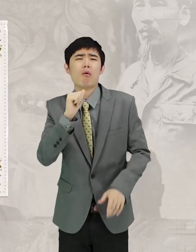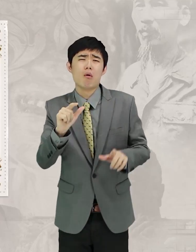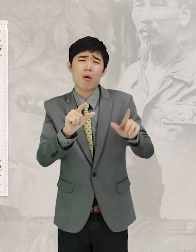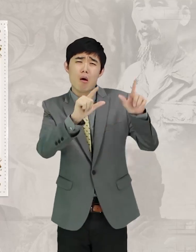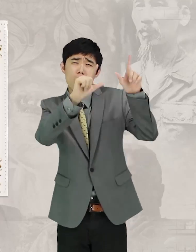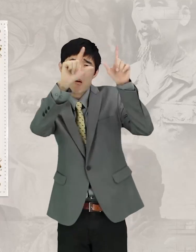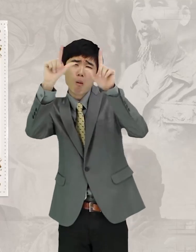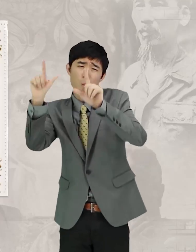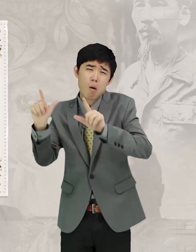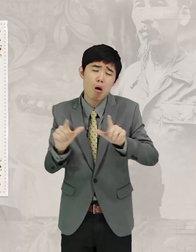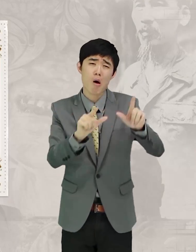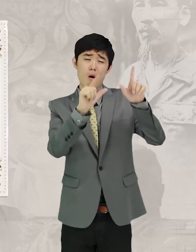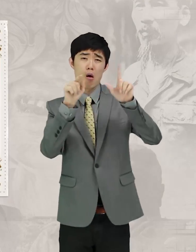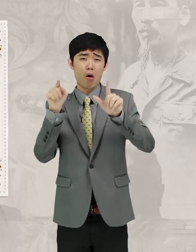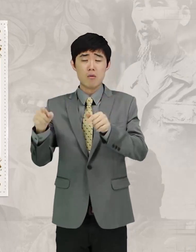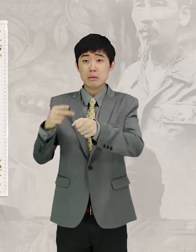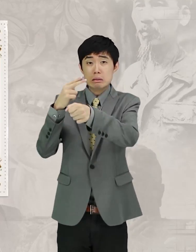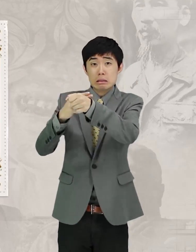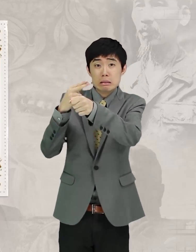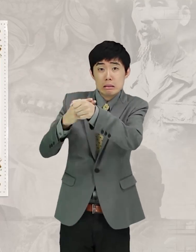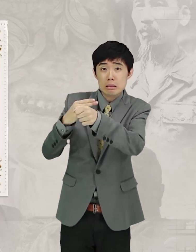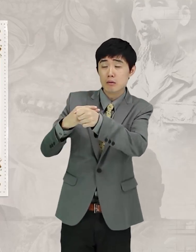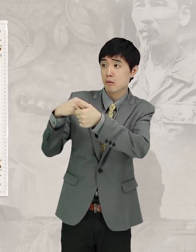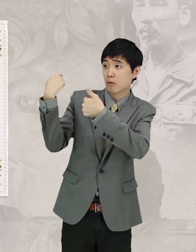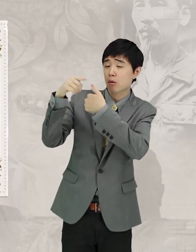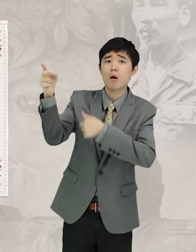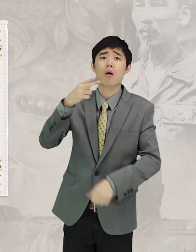가난한 생활 속에서도 스승 없이 혼자서 공부했어.